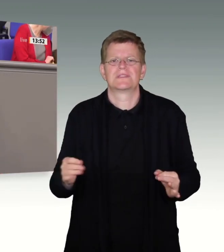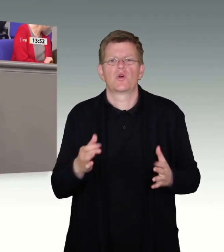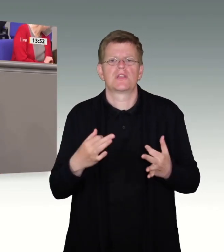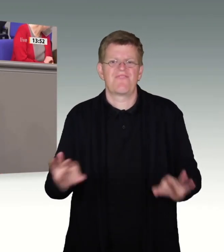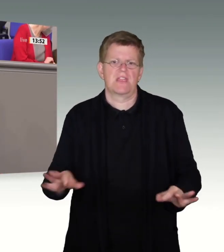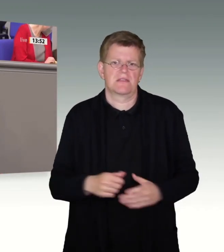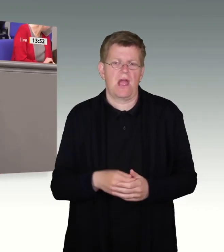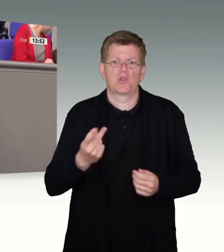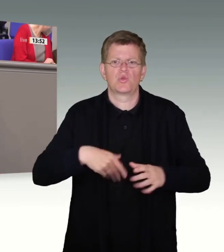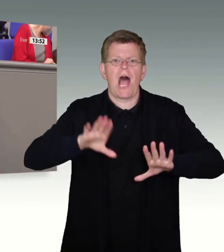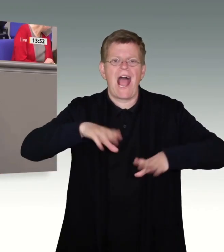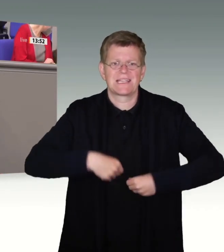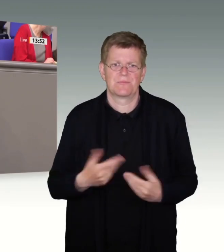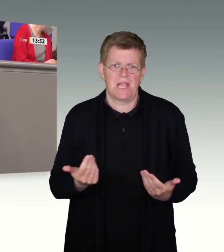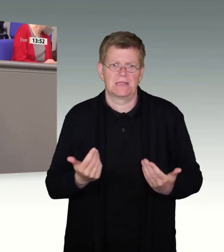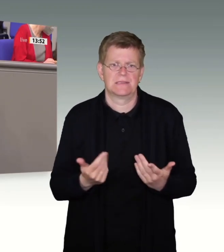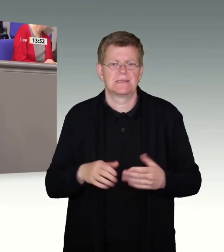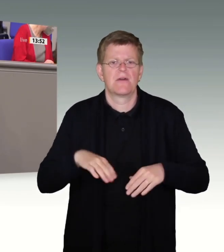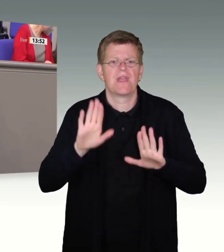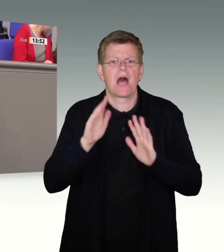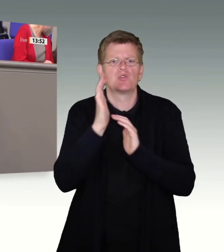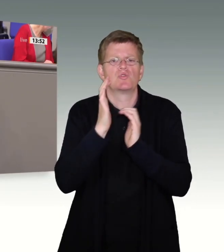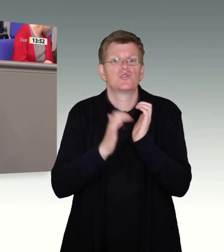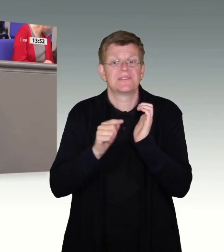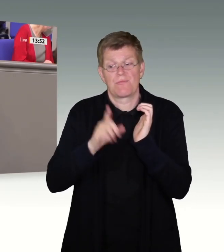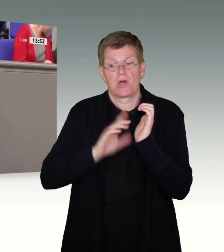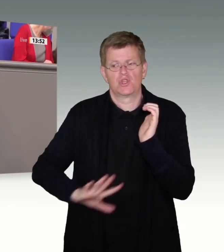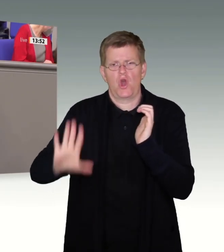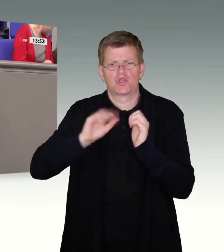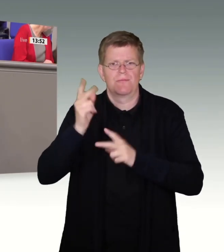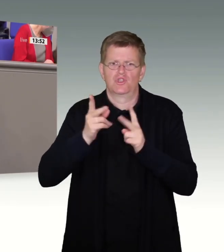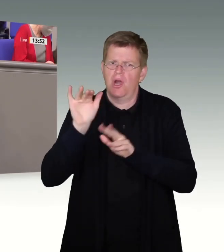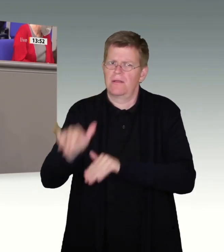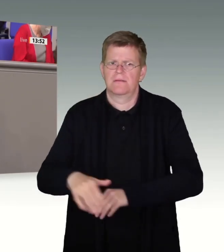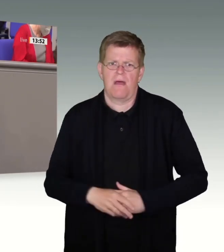Akzeptanz unseres Asylsystems in Deutschland beschädigt, meine Damen und Herren.